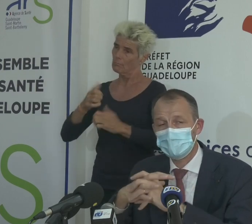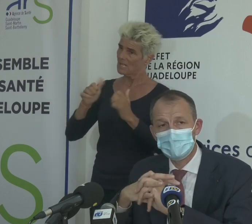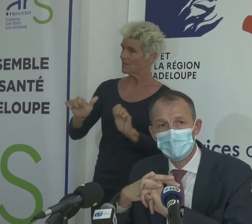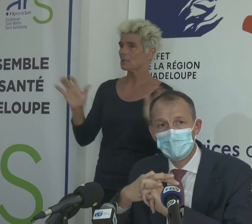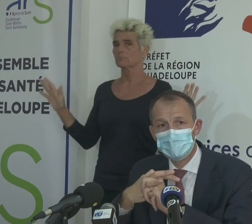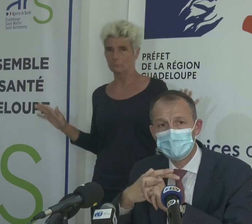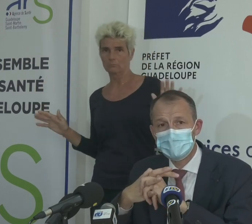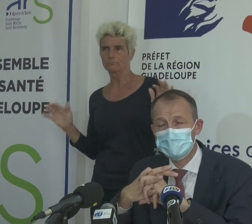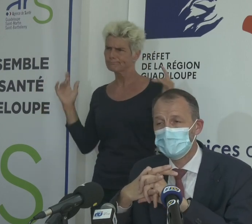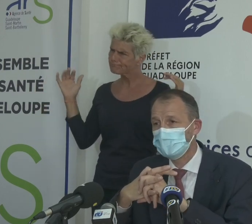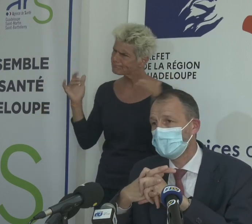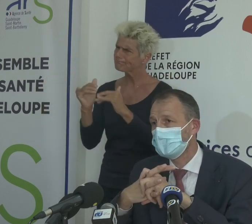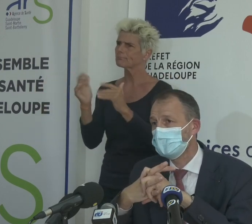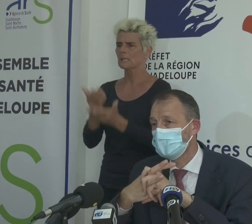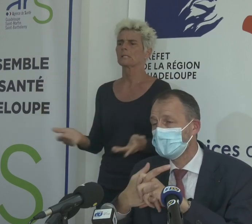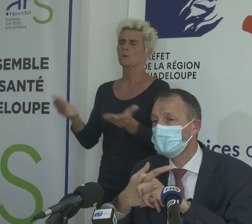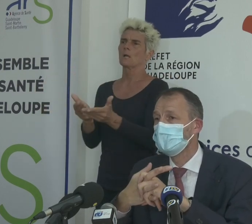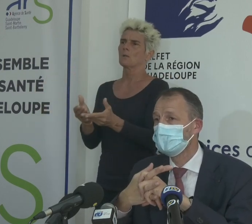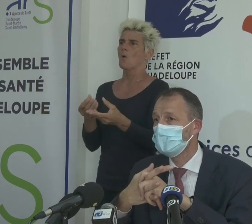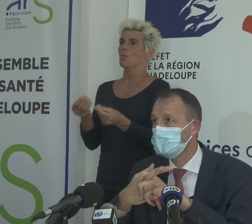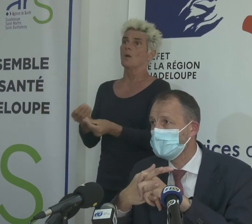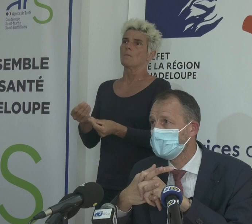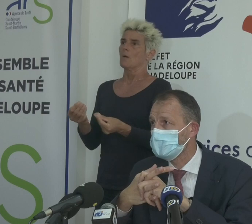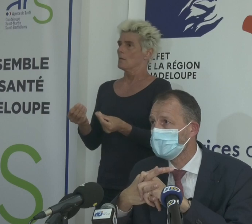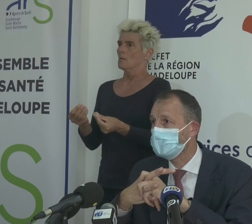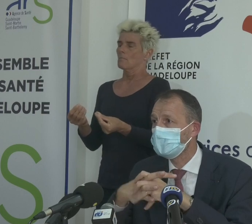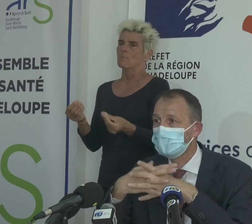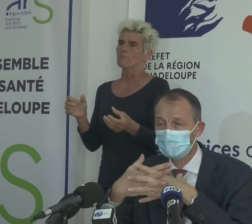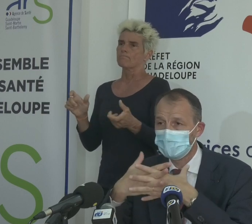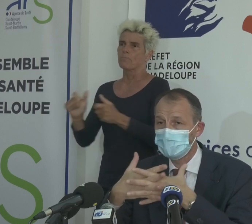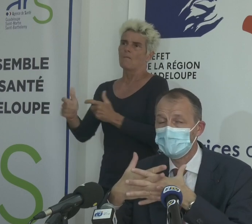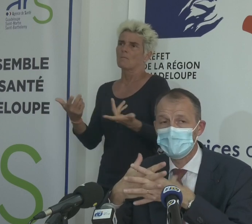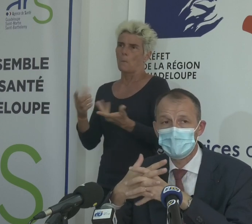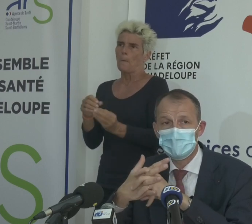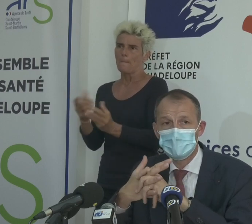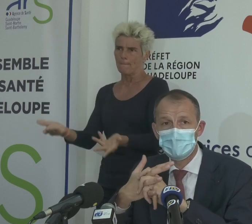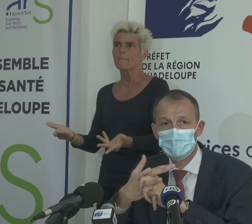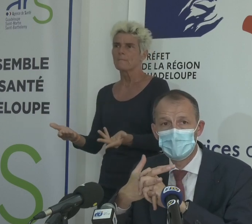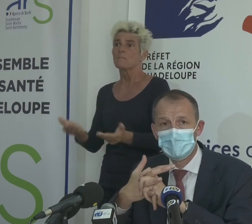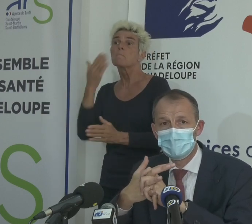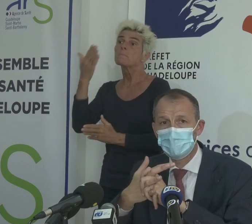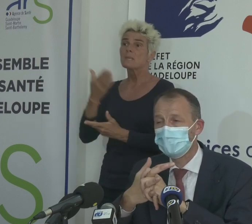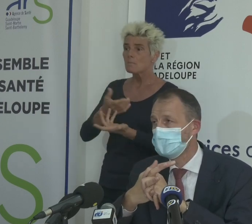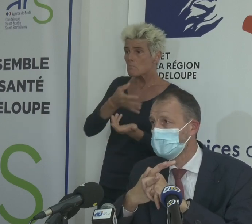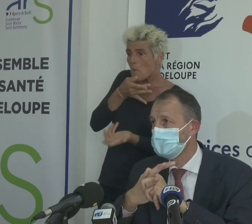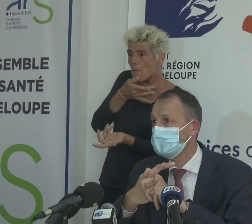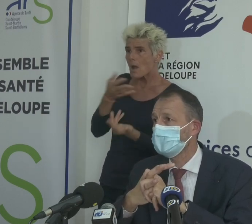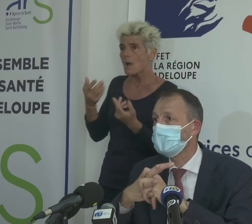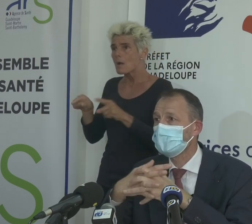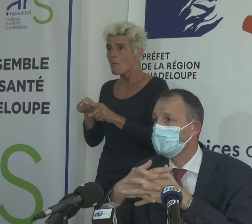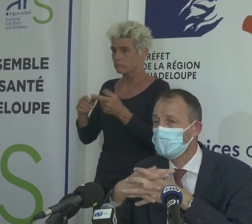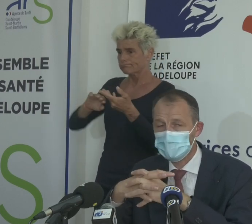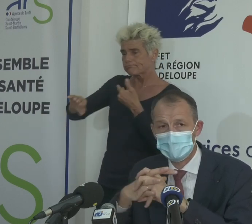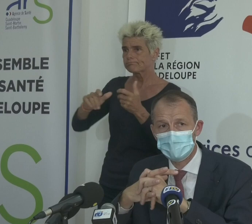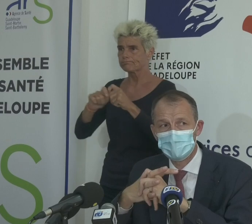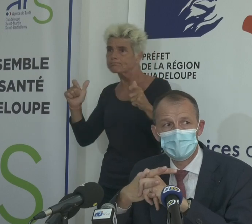pas être dans des situations dans lesquelles vous ne pouvez pas respecter les gestes barrières. Évitez de se retrouver dans des situations dans